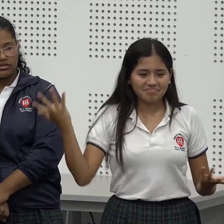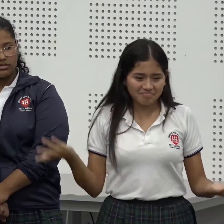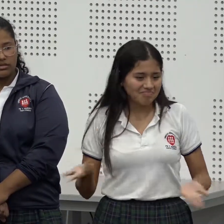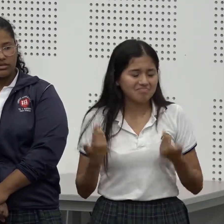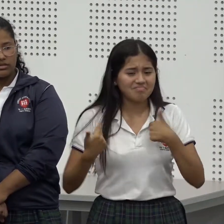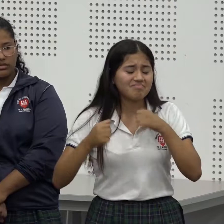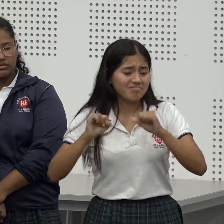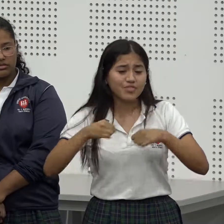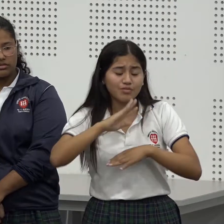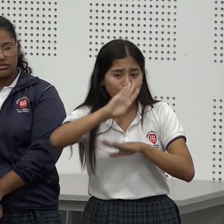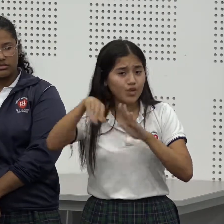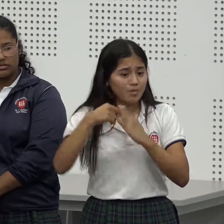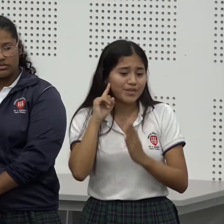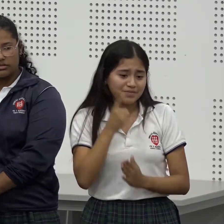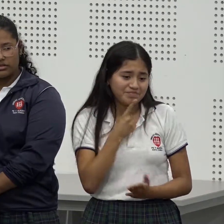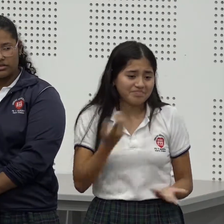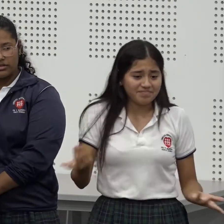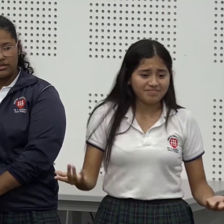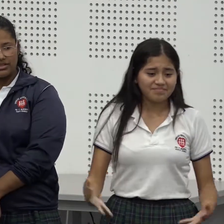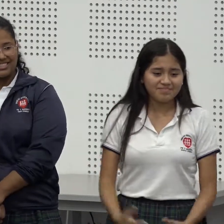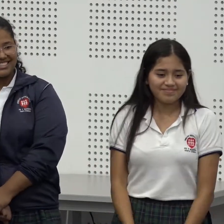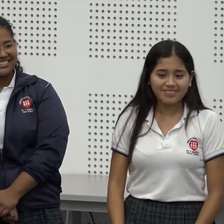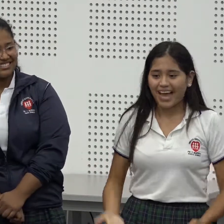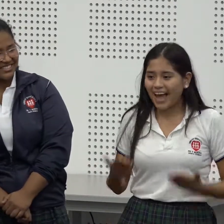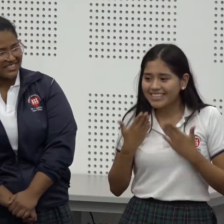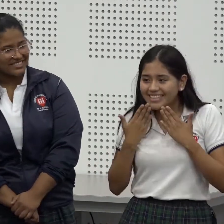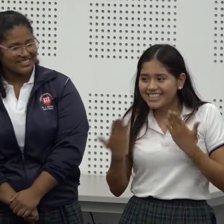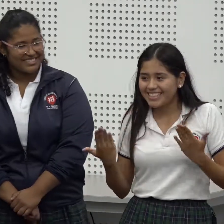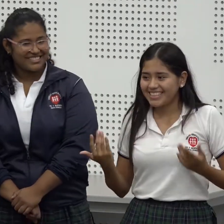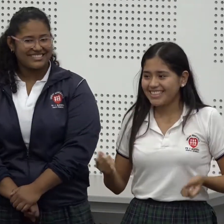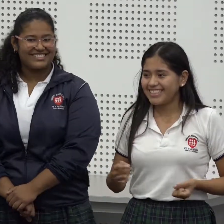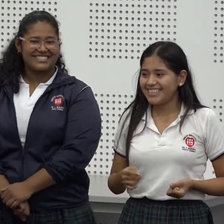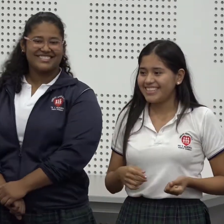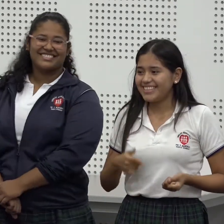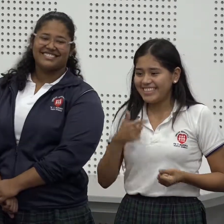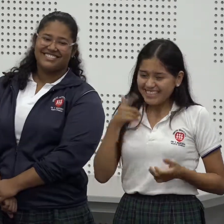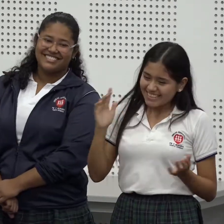y en un futuro que todo esto sea mejor para todas las personas sordas gracias